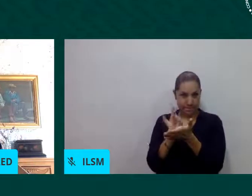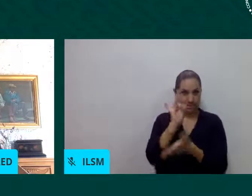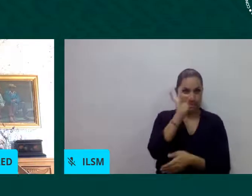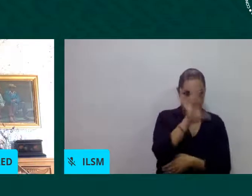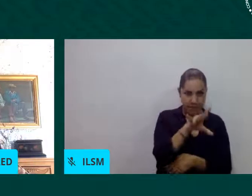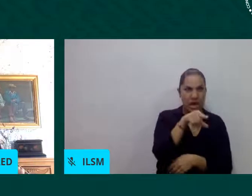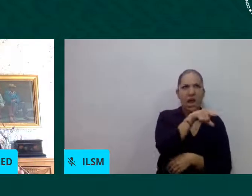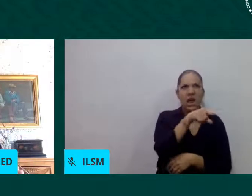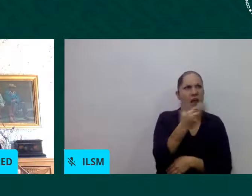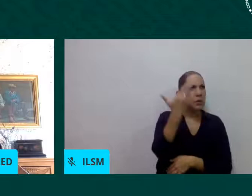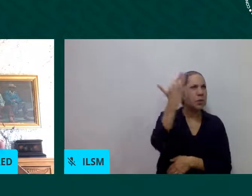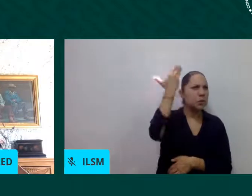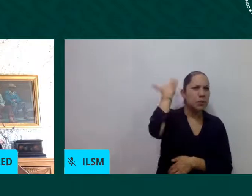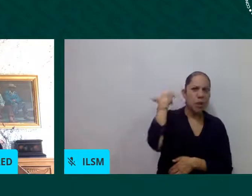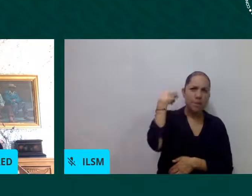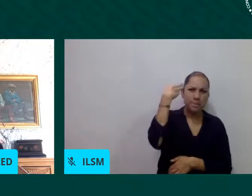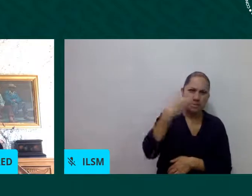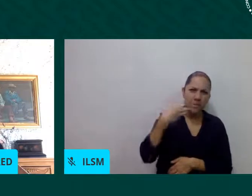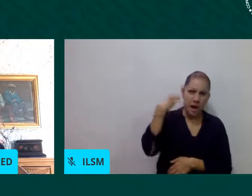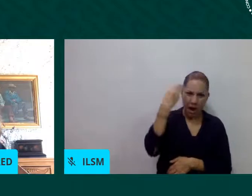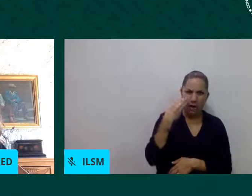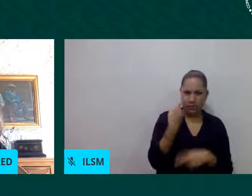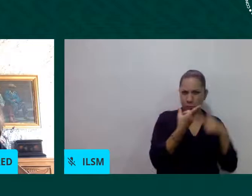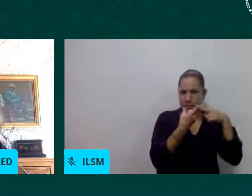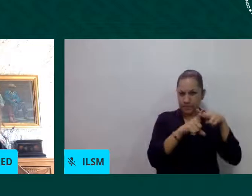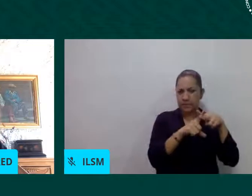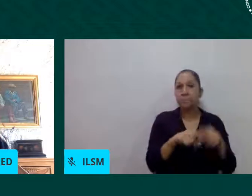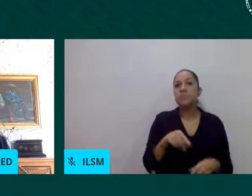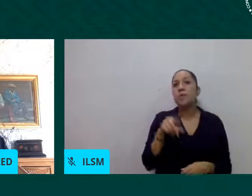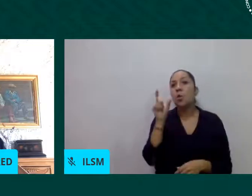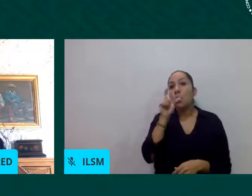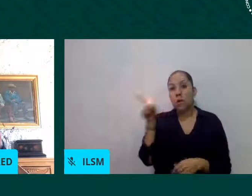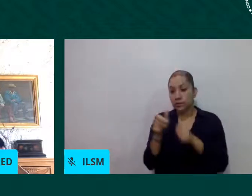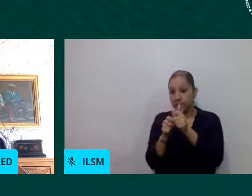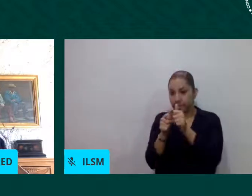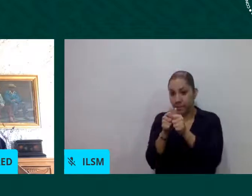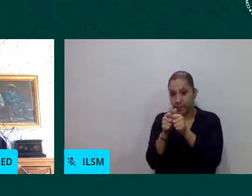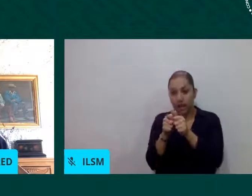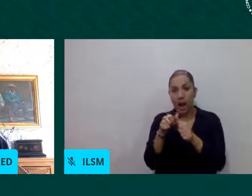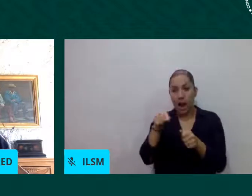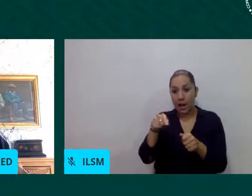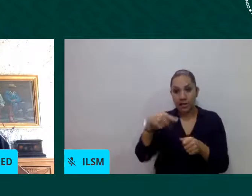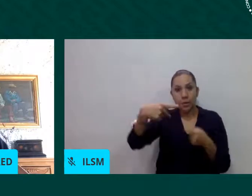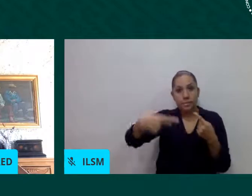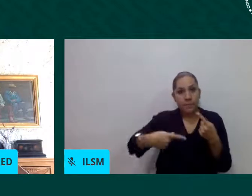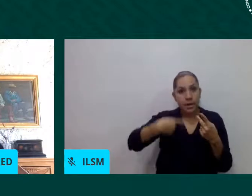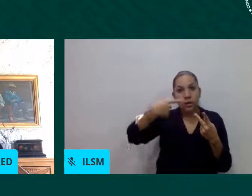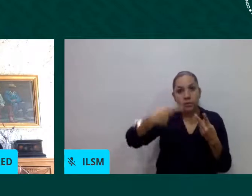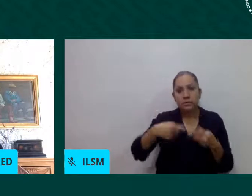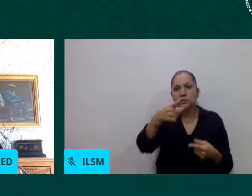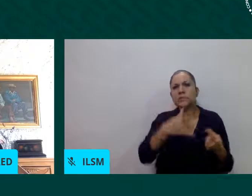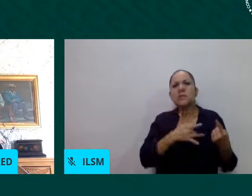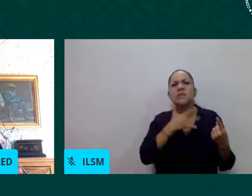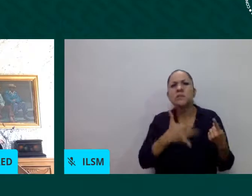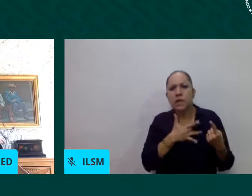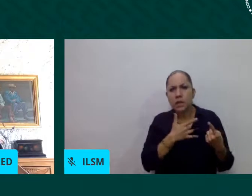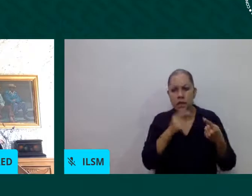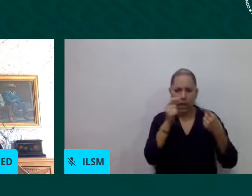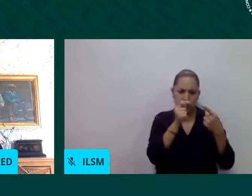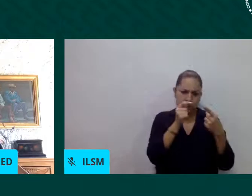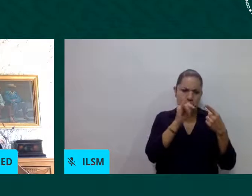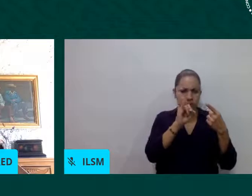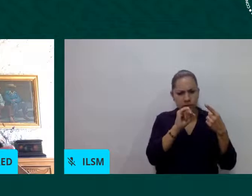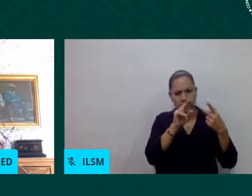podemos responder un cuestionario acerca de los síntomas que presentamos y dependiendo de estos síntomas cuando se identifica que las personas